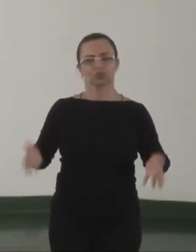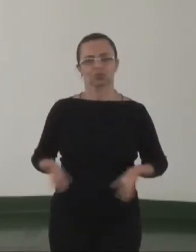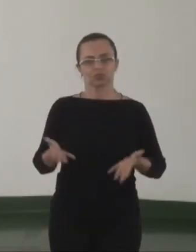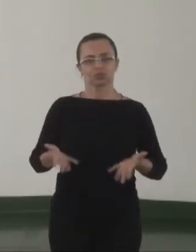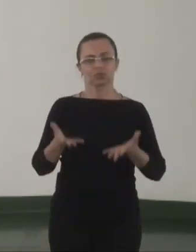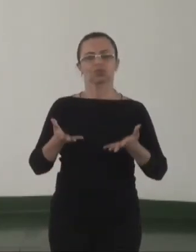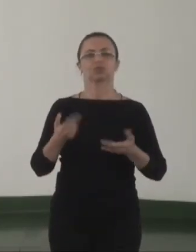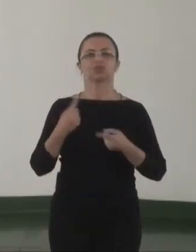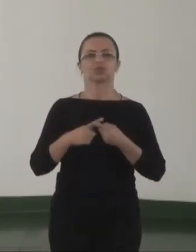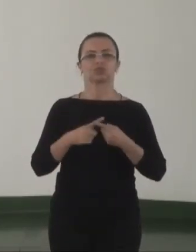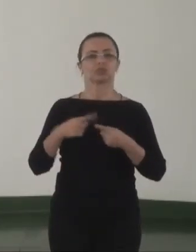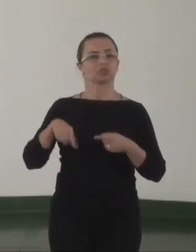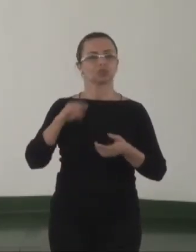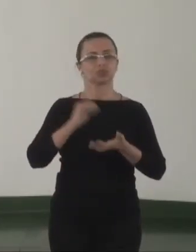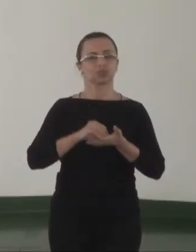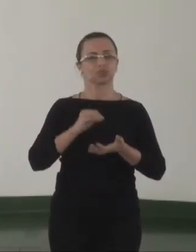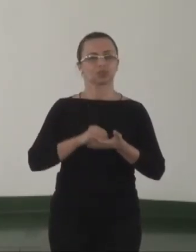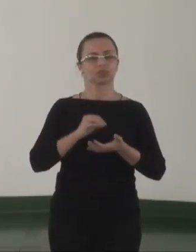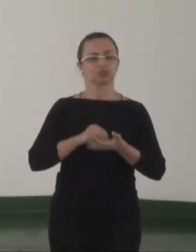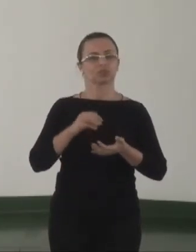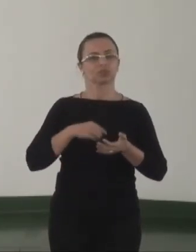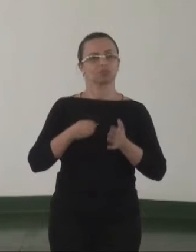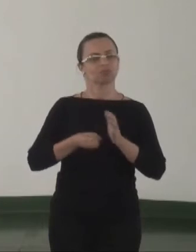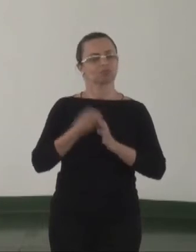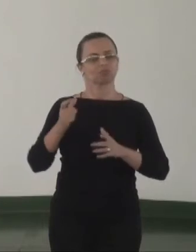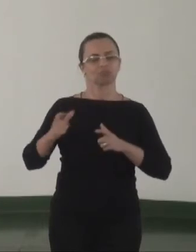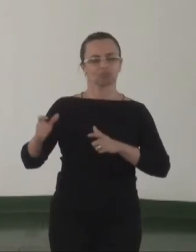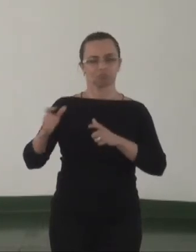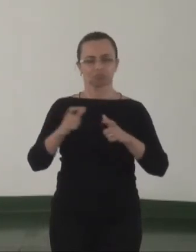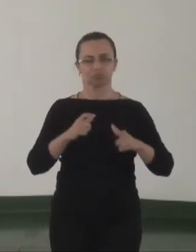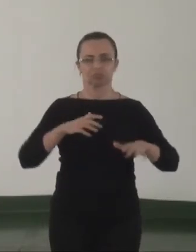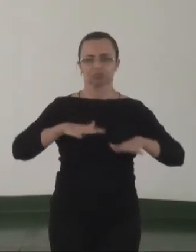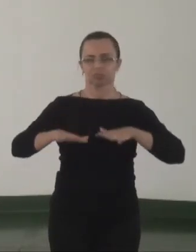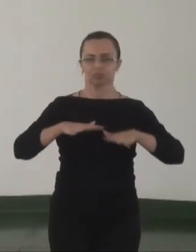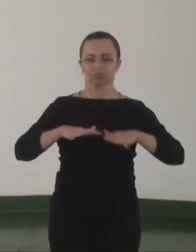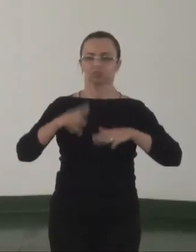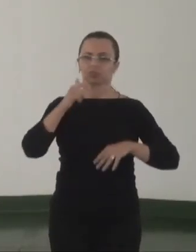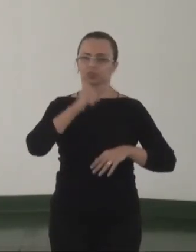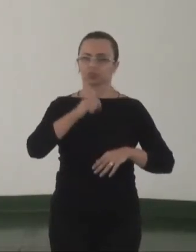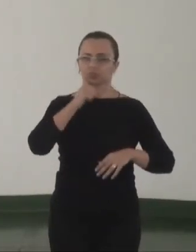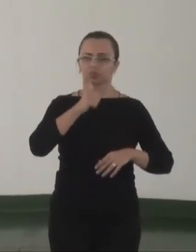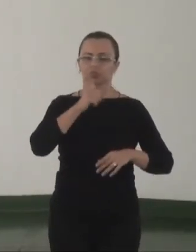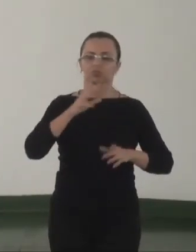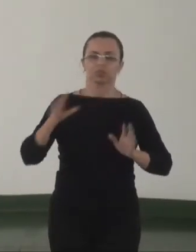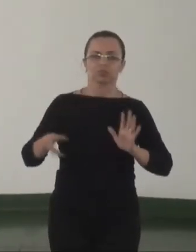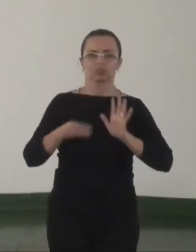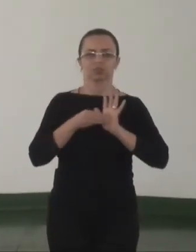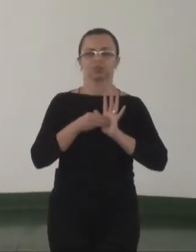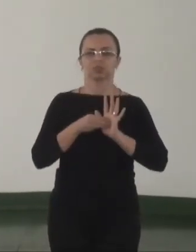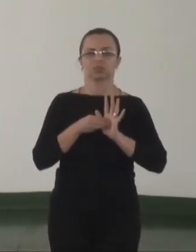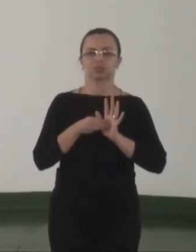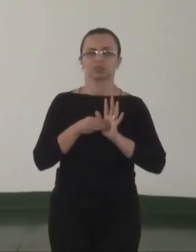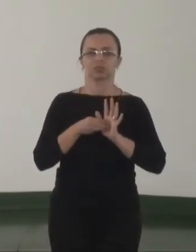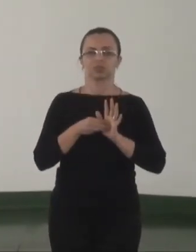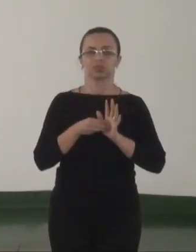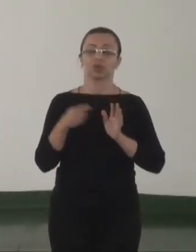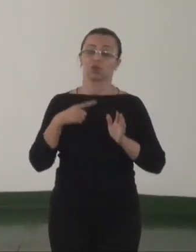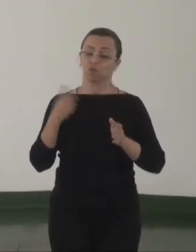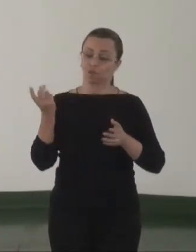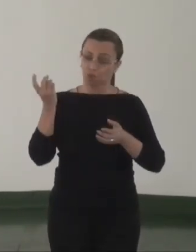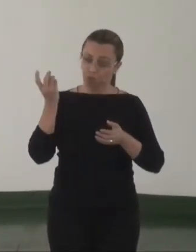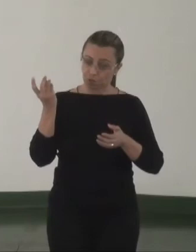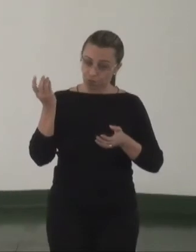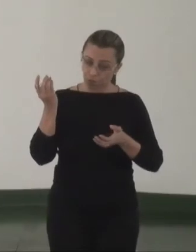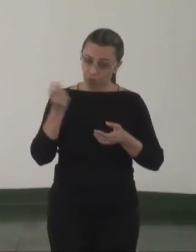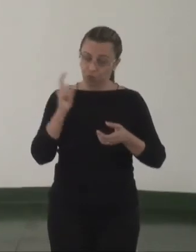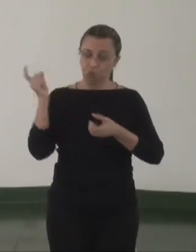algo que fazíamos e não fazemos em vários lugares, os movimentos de mulheres, a implementação, voltar a implementar,